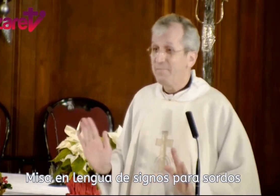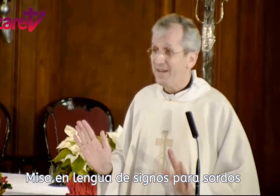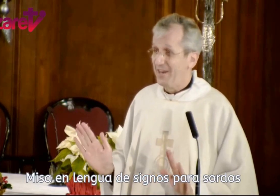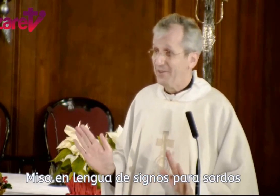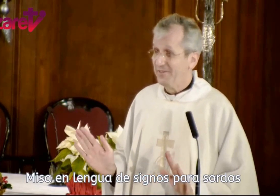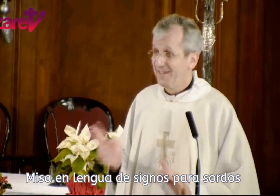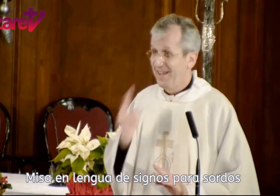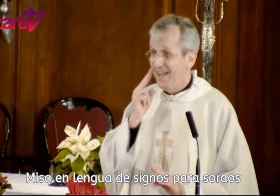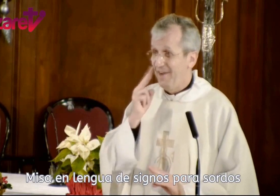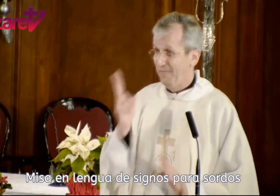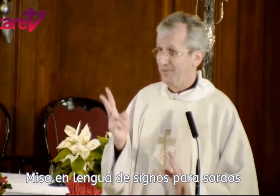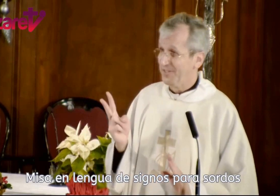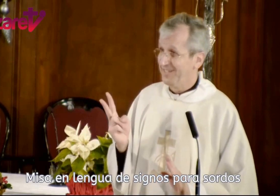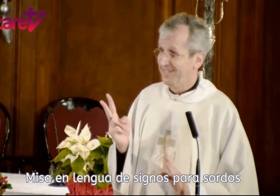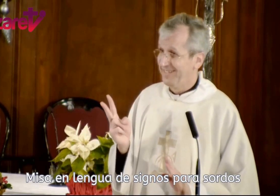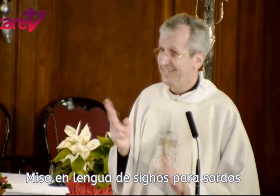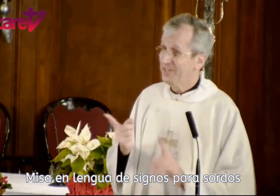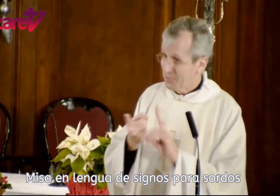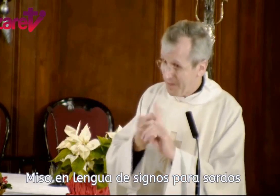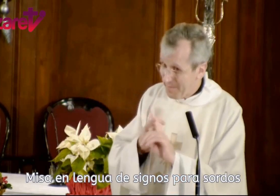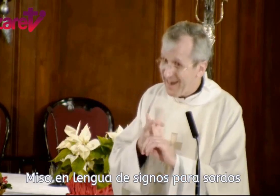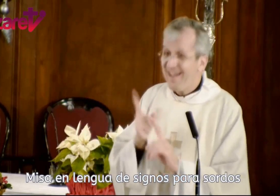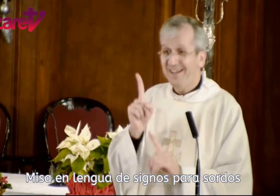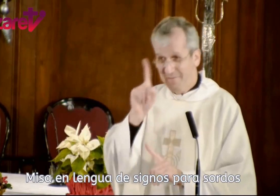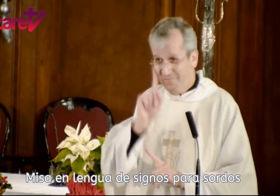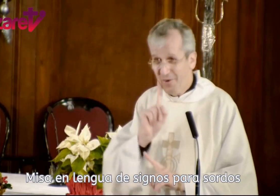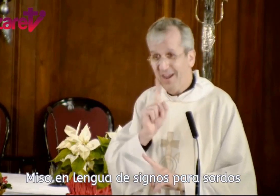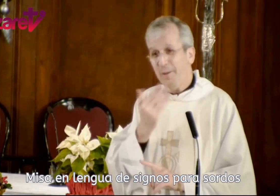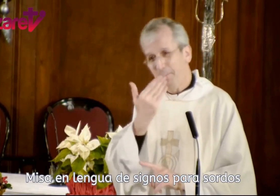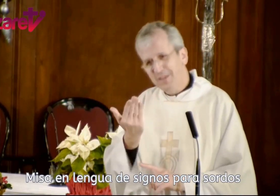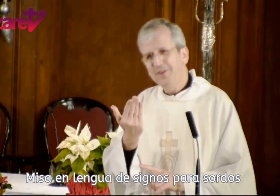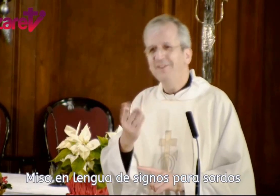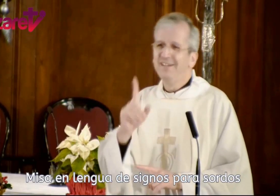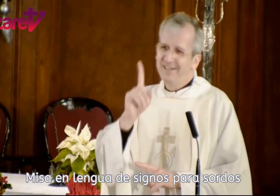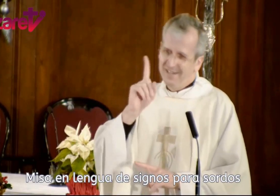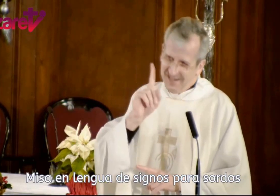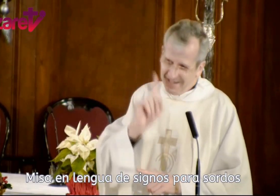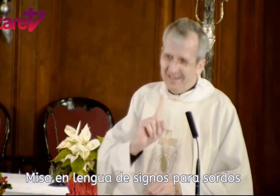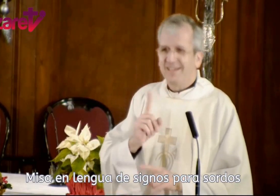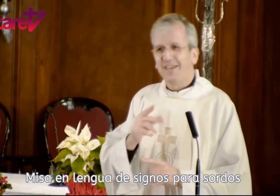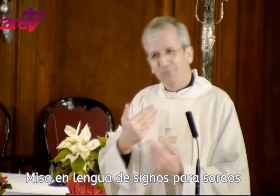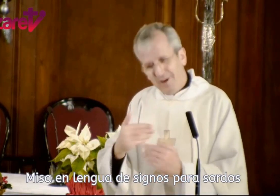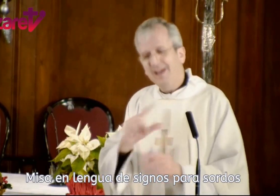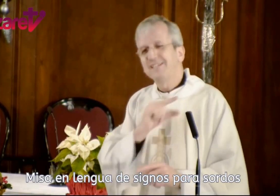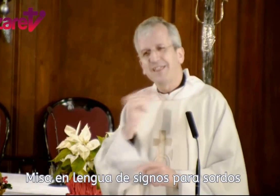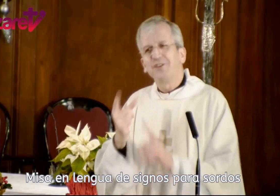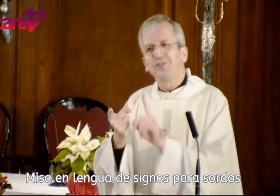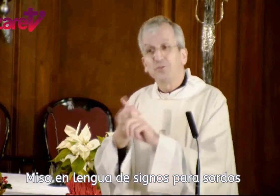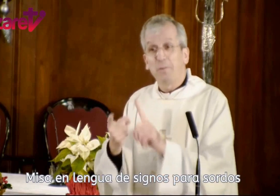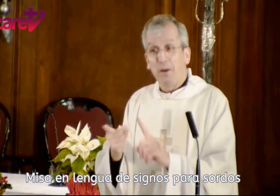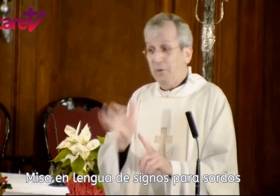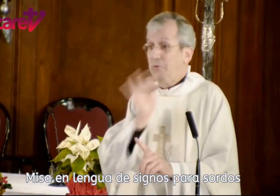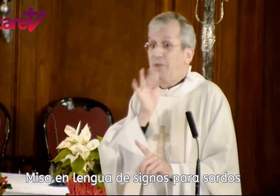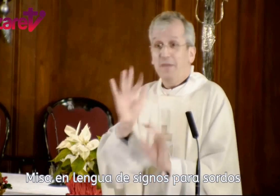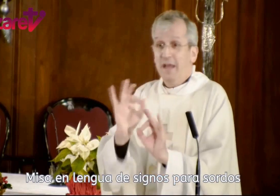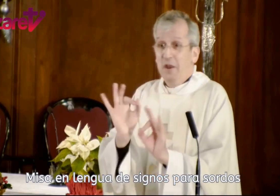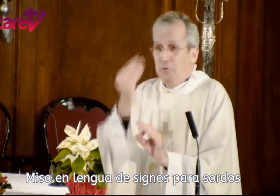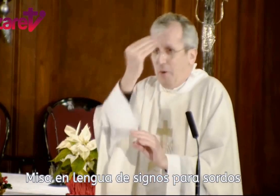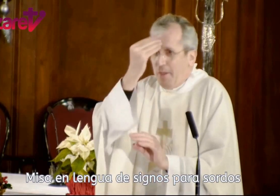seminario Alfonso, su hermana monja pidió que fuera sacerdote su hermano que todavía no había